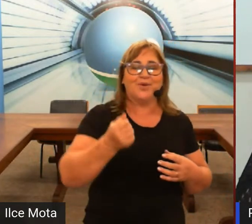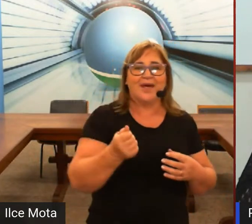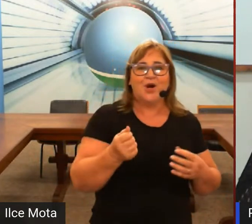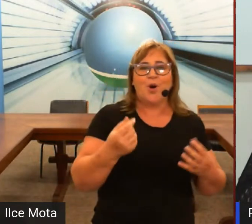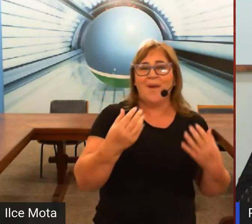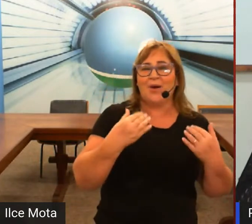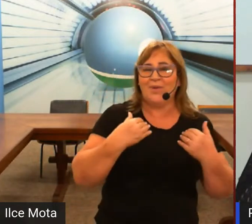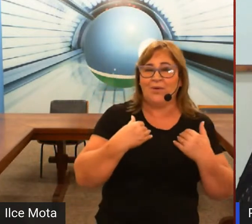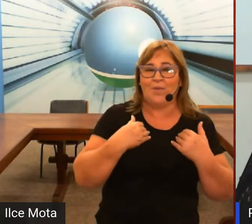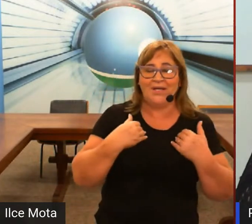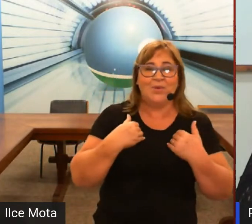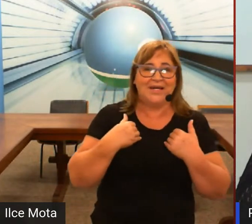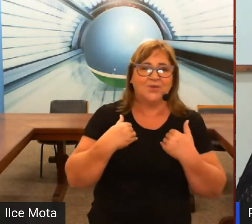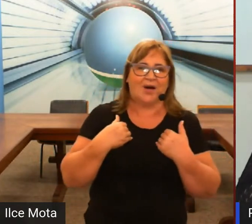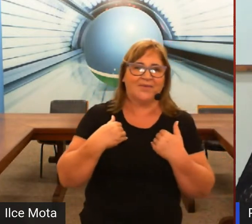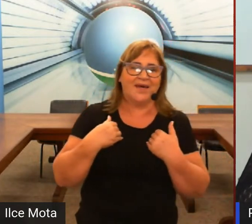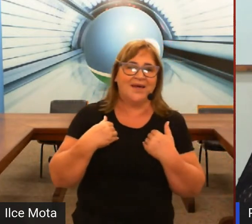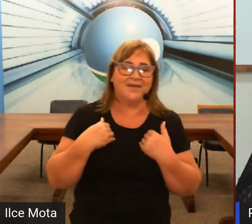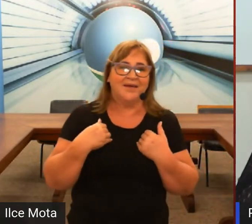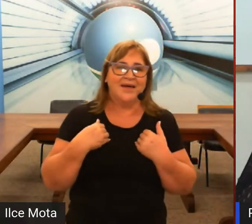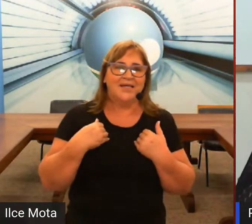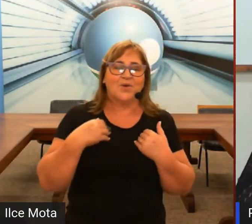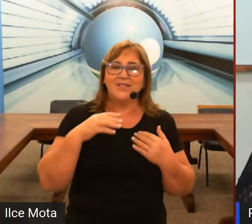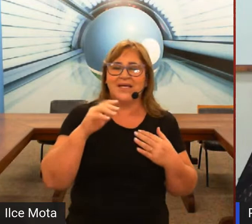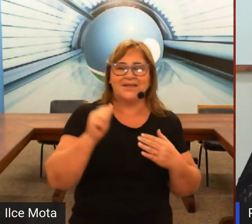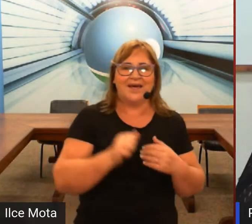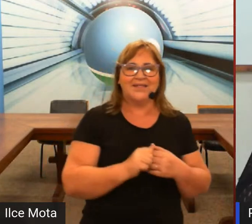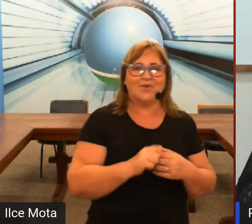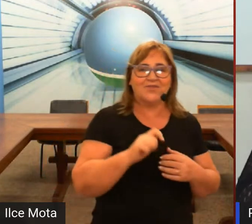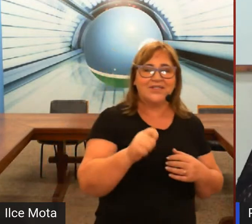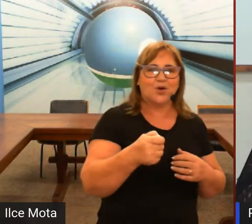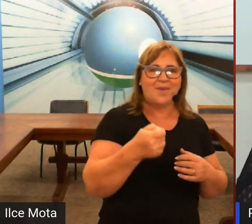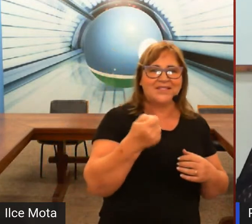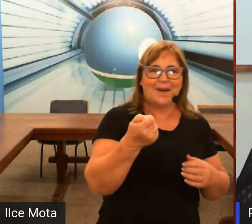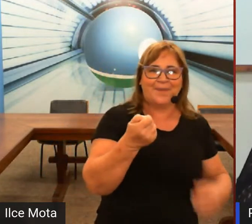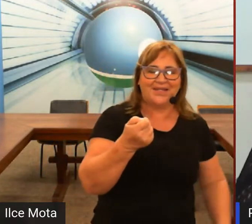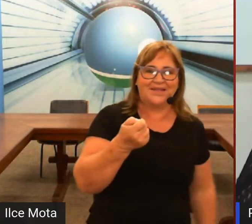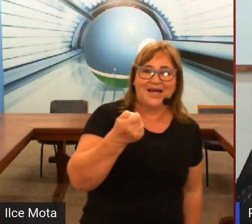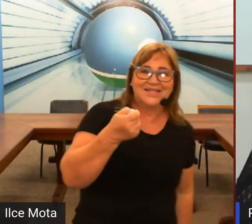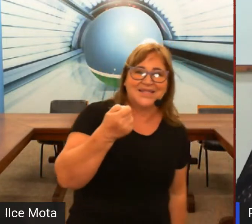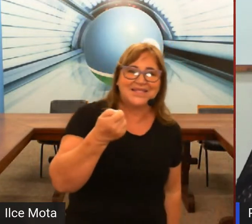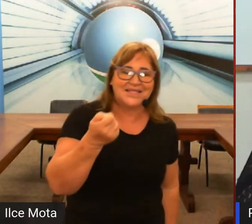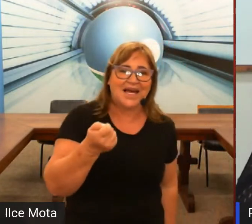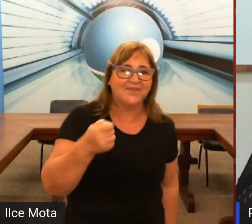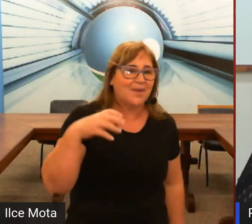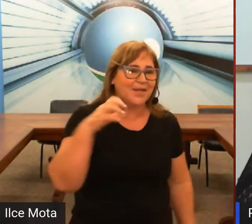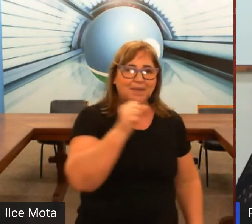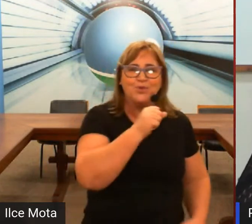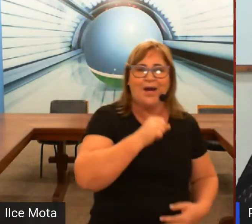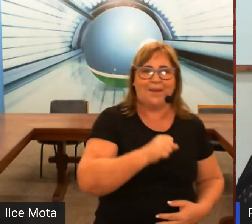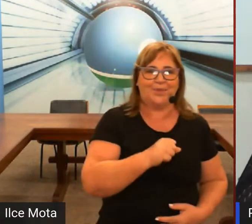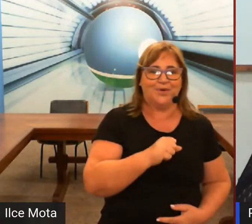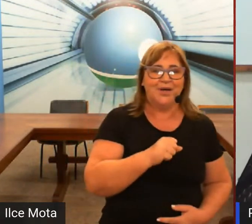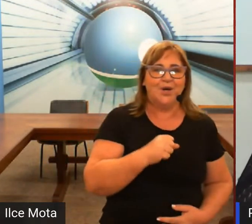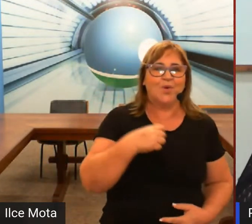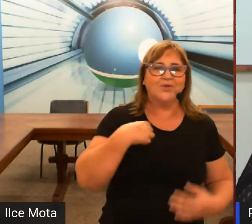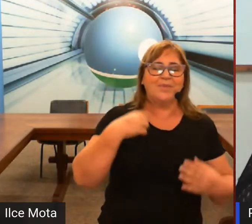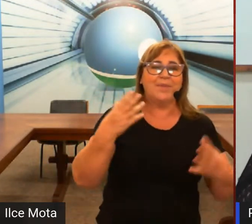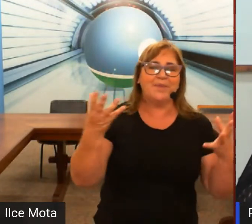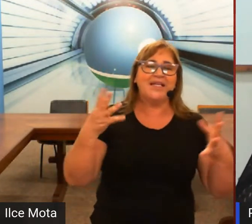porque como é uma língua natural dele com certeza quando você começar a se ensinar ele vai aprender muito rápido quando a minha primeira